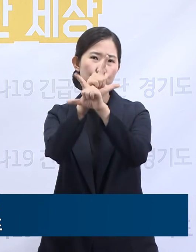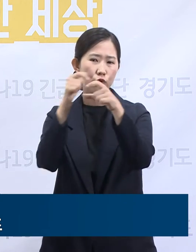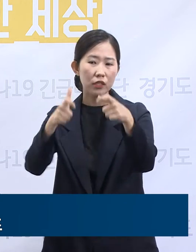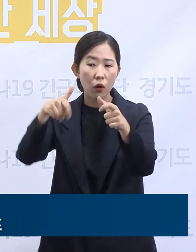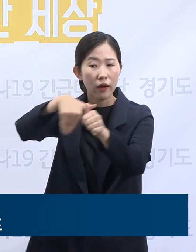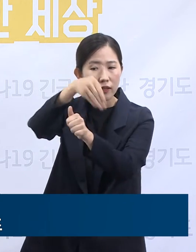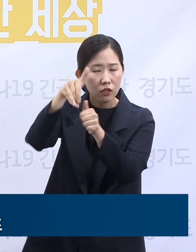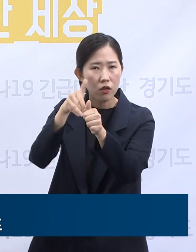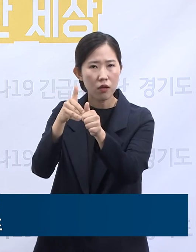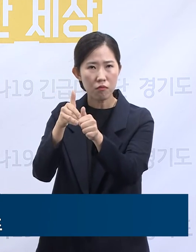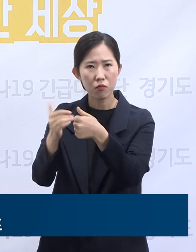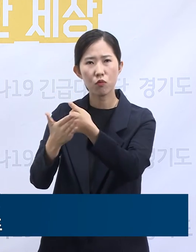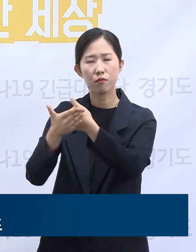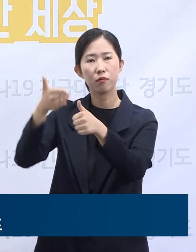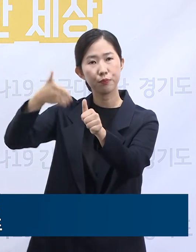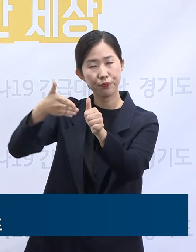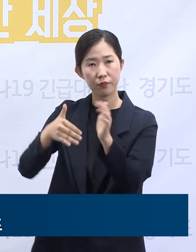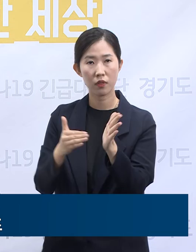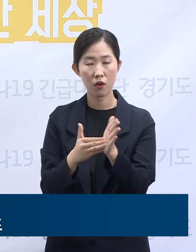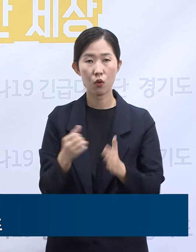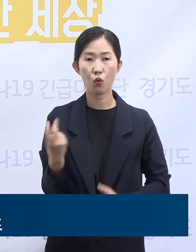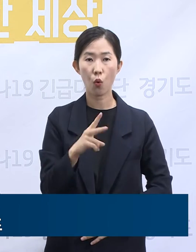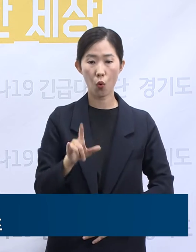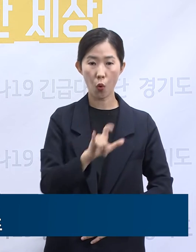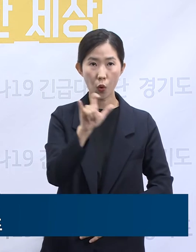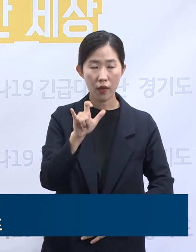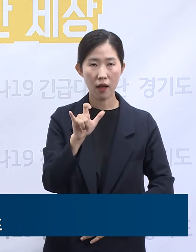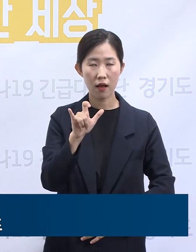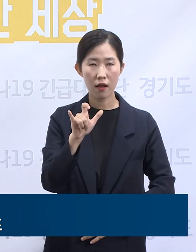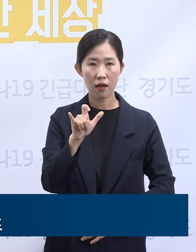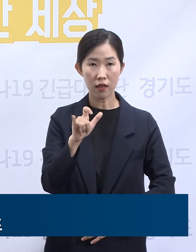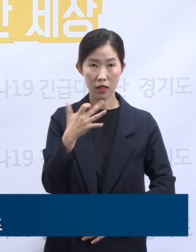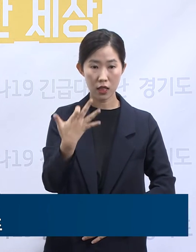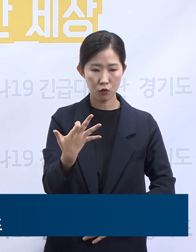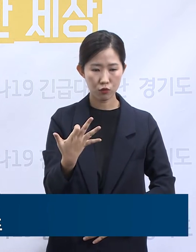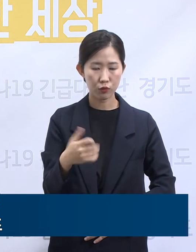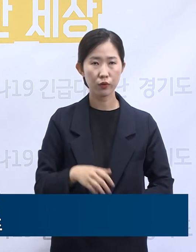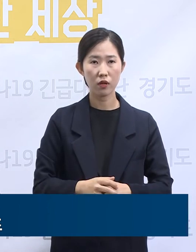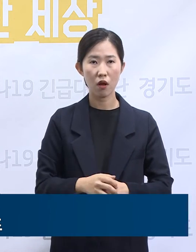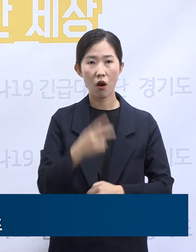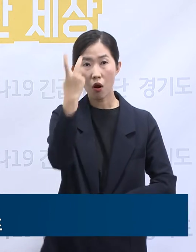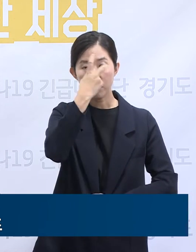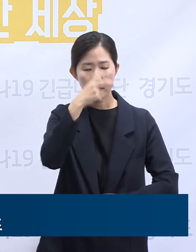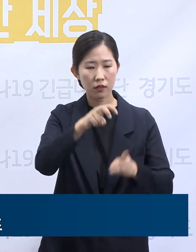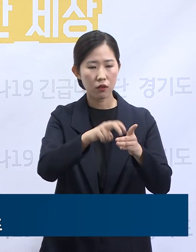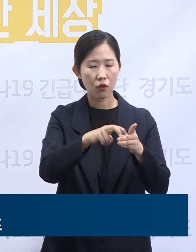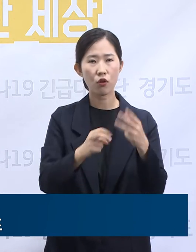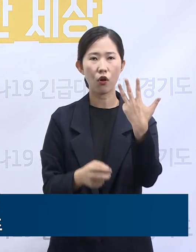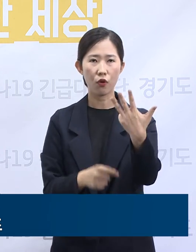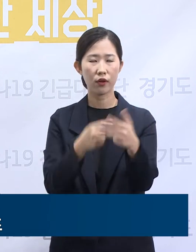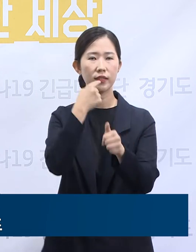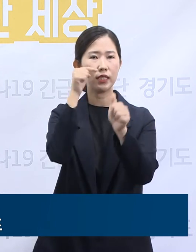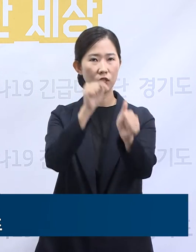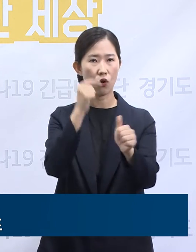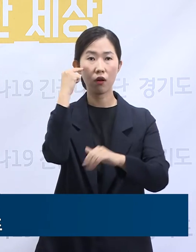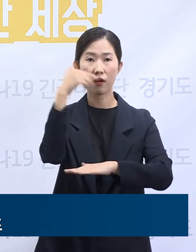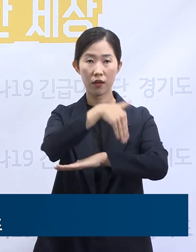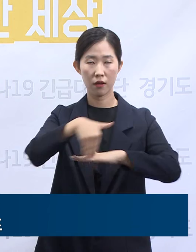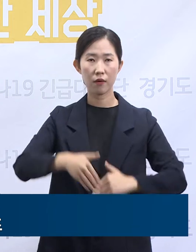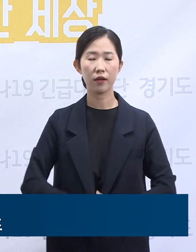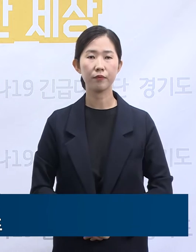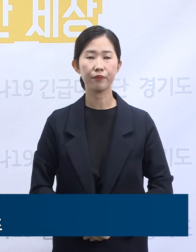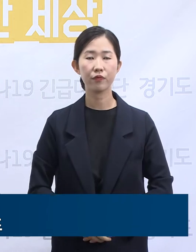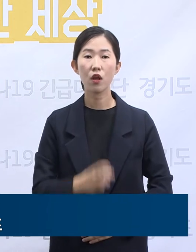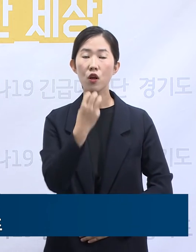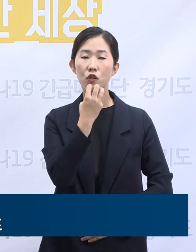구했고 코로나19 중증응급진료센터 8개소를 지정 운영 중입니다. 심리혈관 질환자는 서울대병원